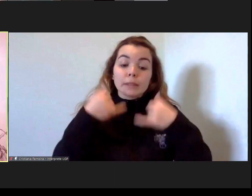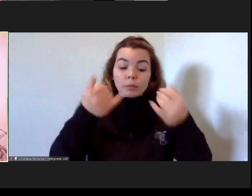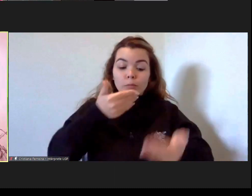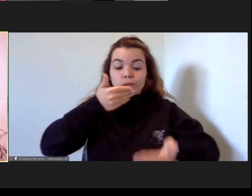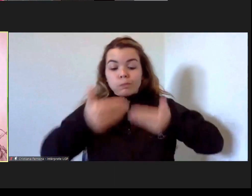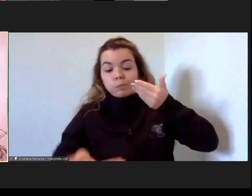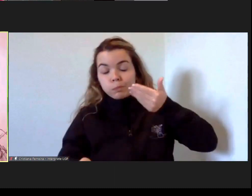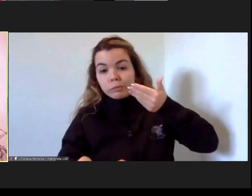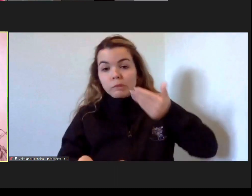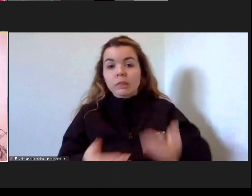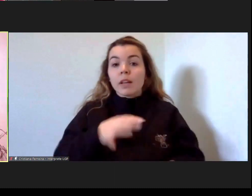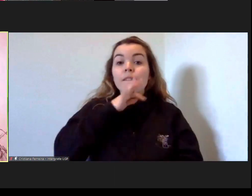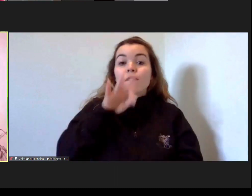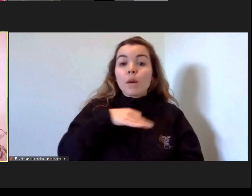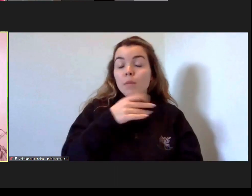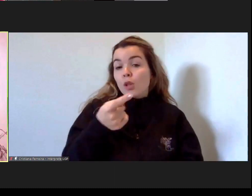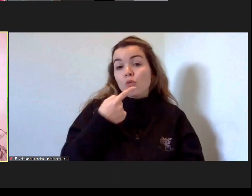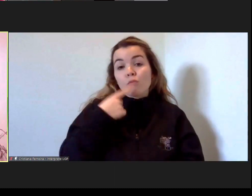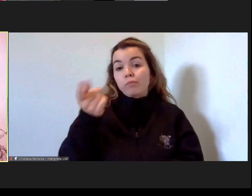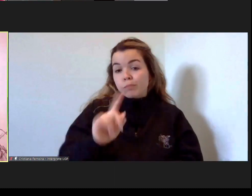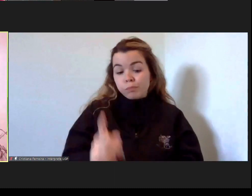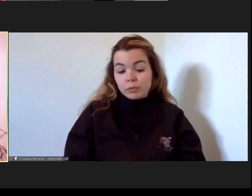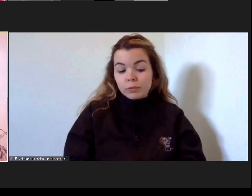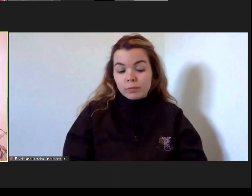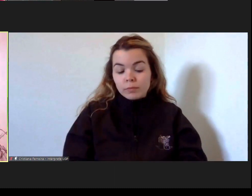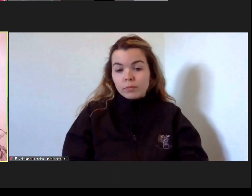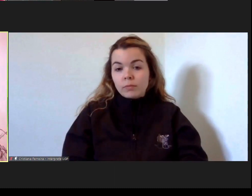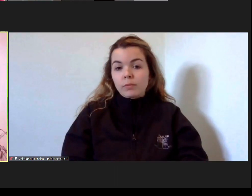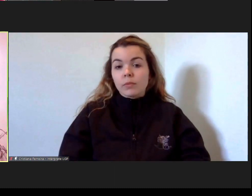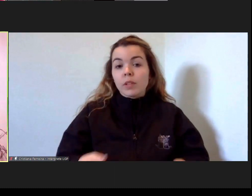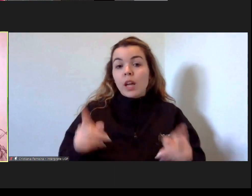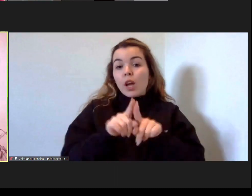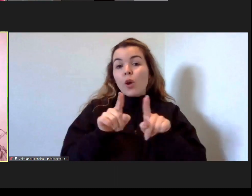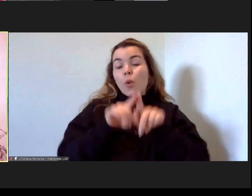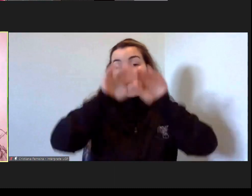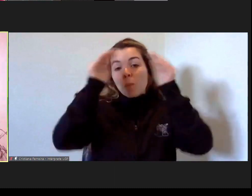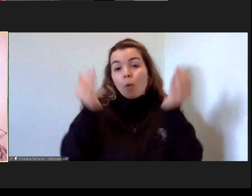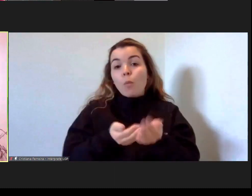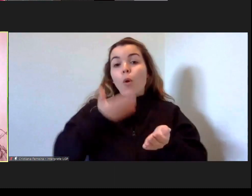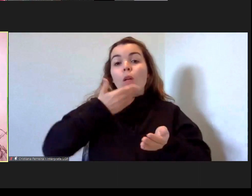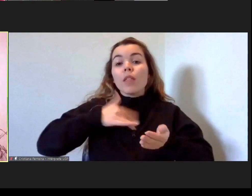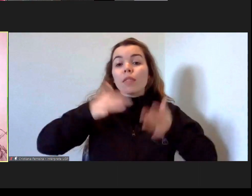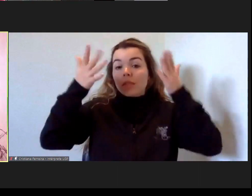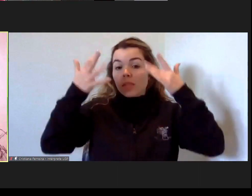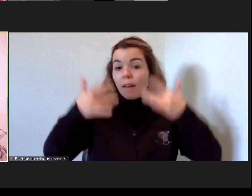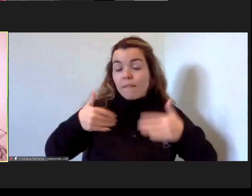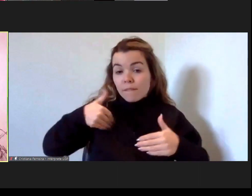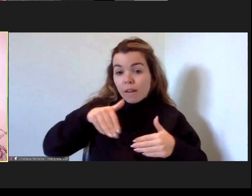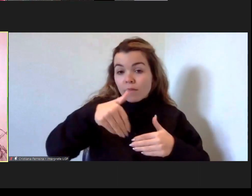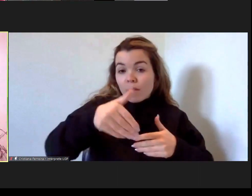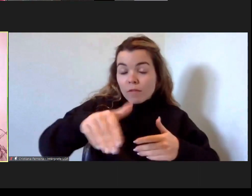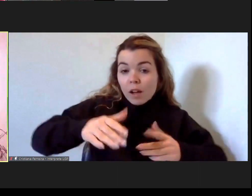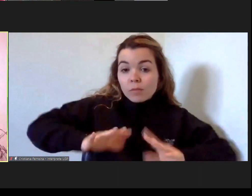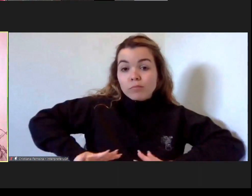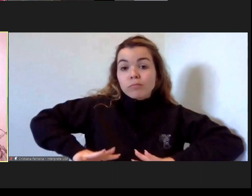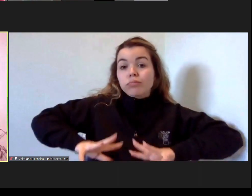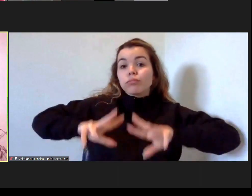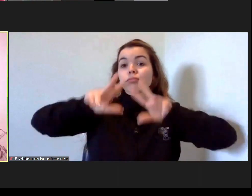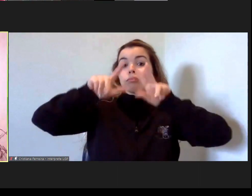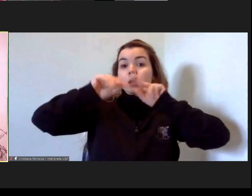compreende é uma bola de neve que vai crescendo e portanto